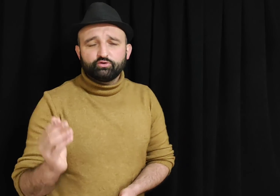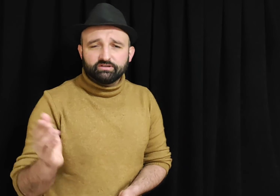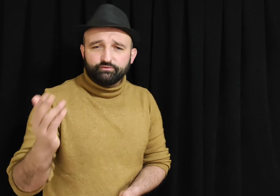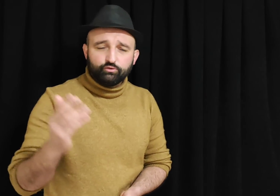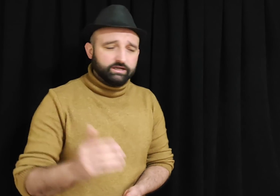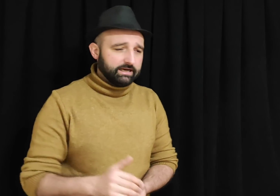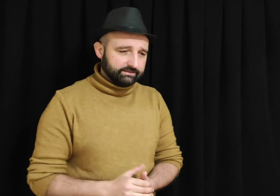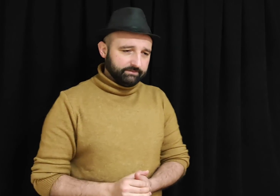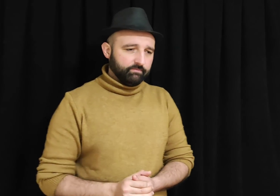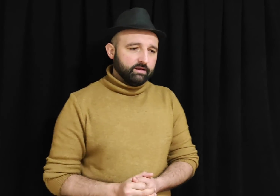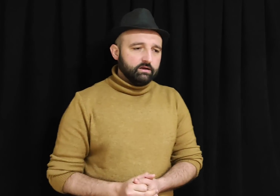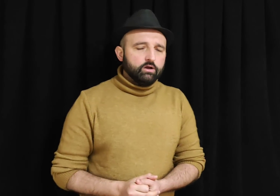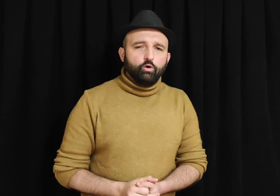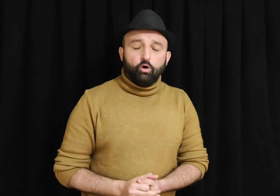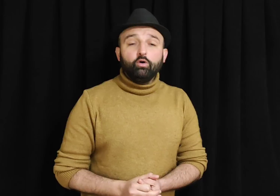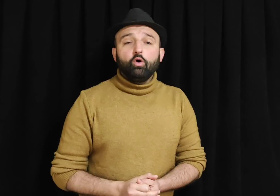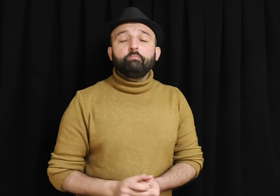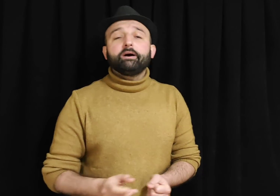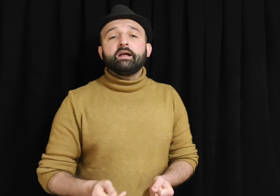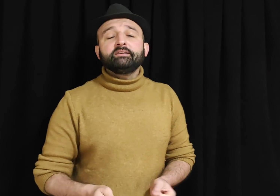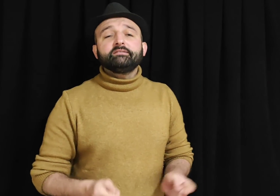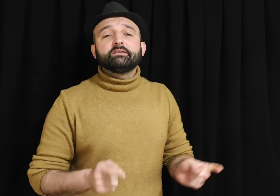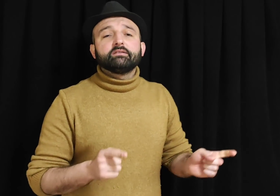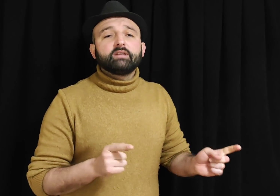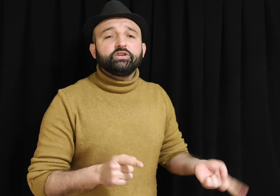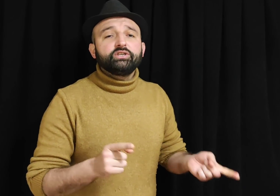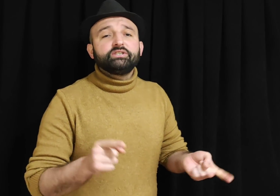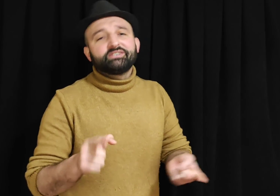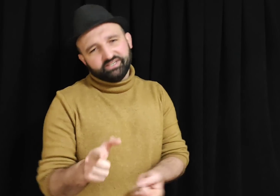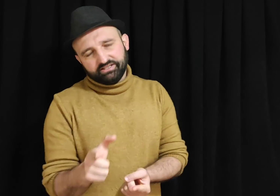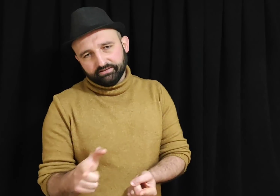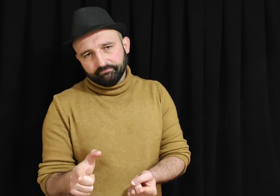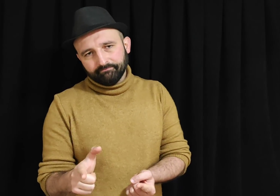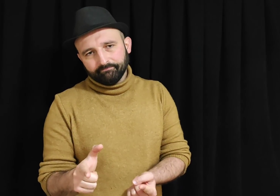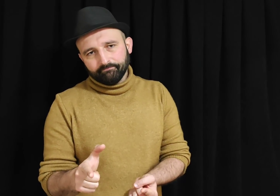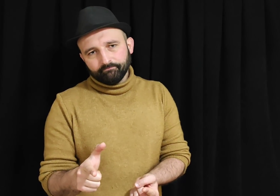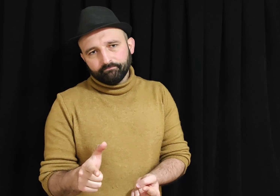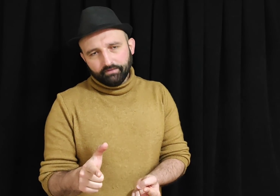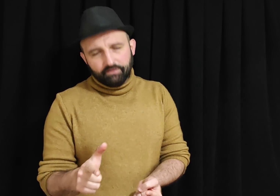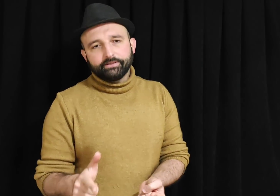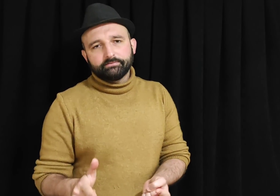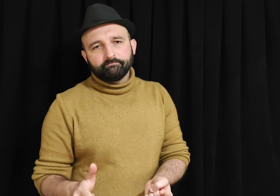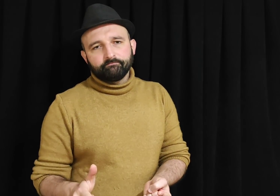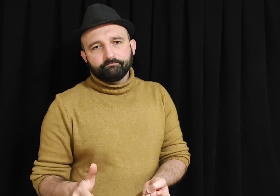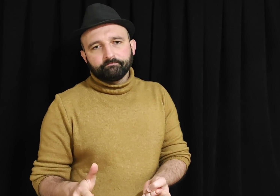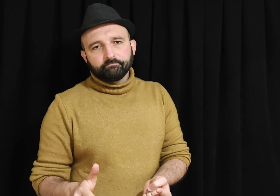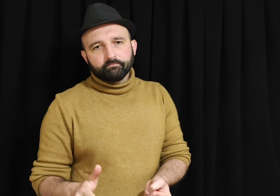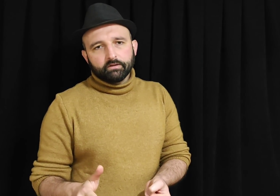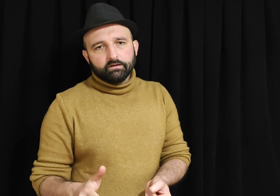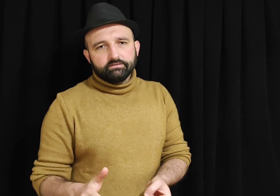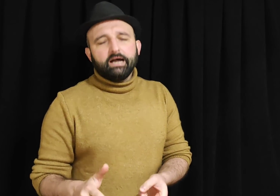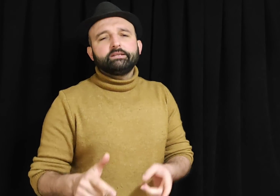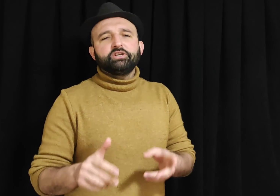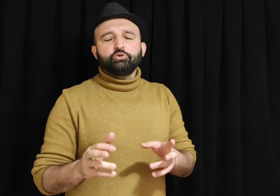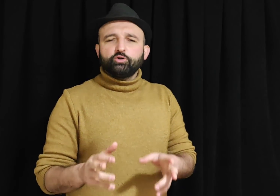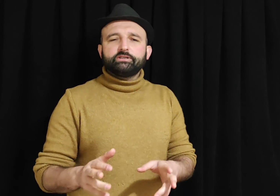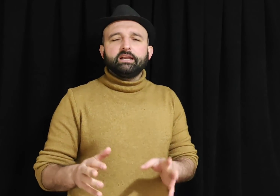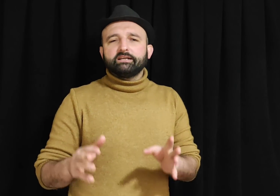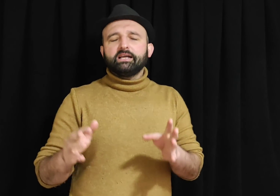sınıf ülkelerde. O, o paranın taşıyıcısıydı. Evet. Sadece dosyalarda